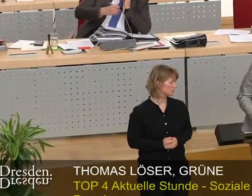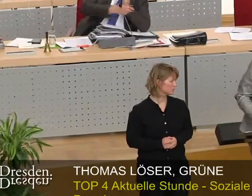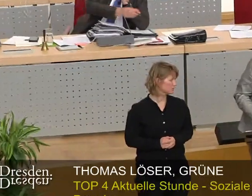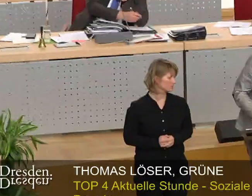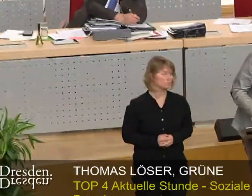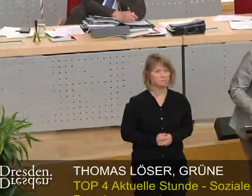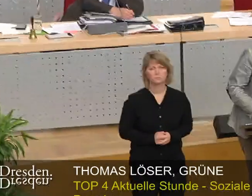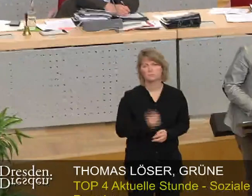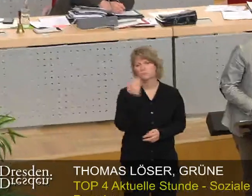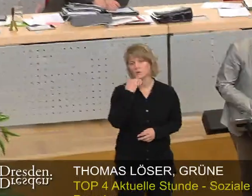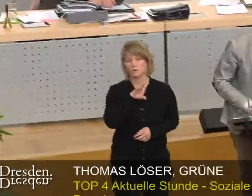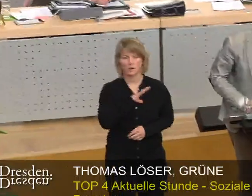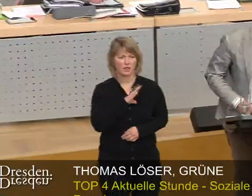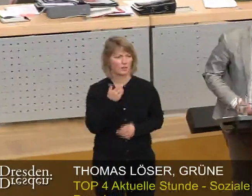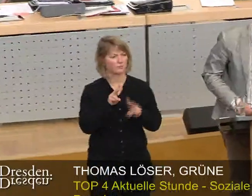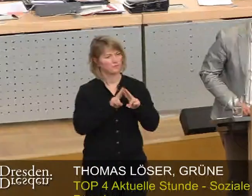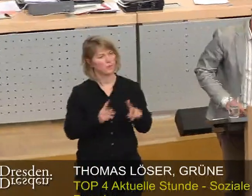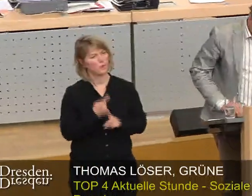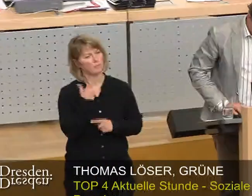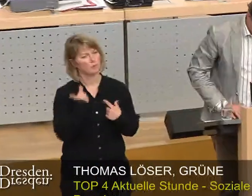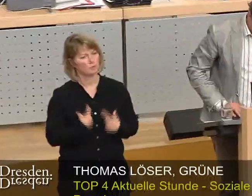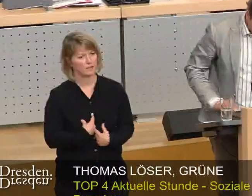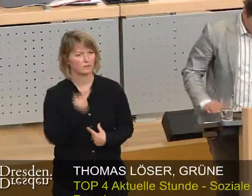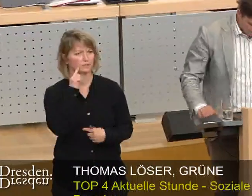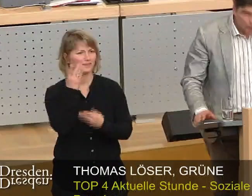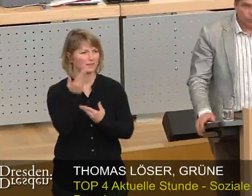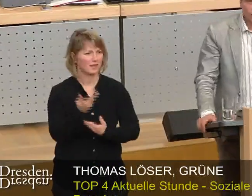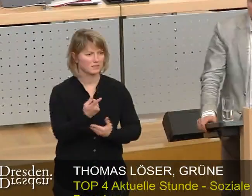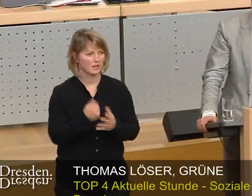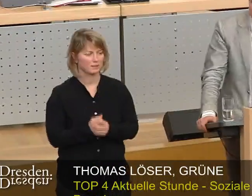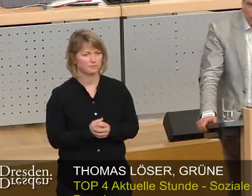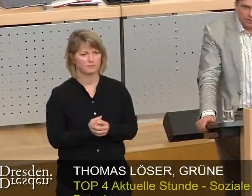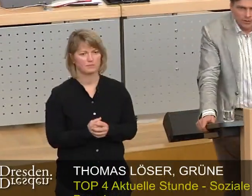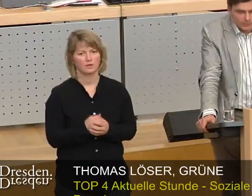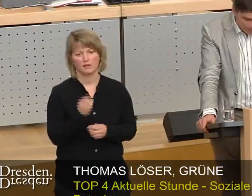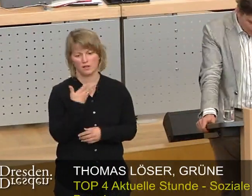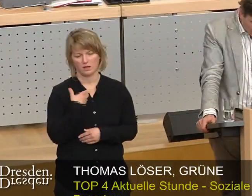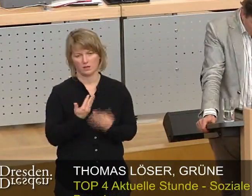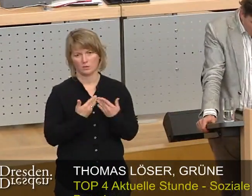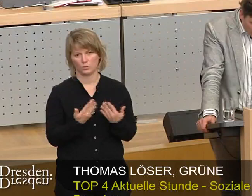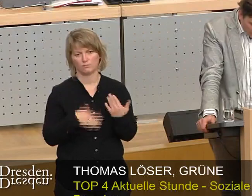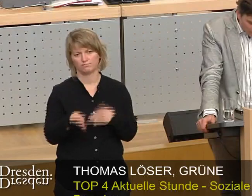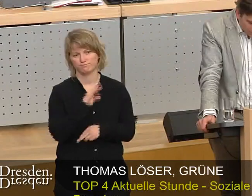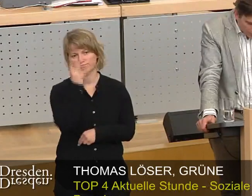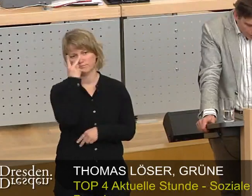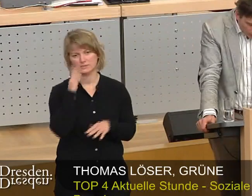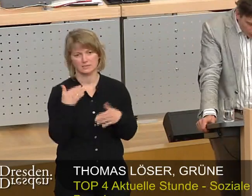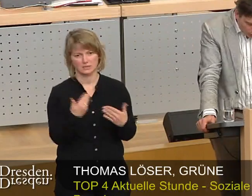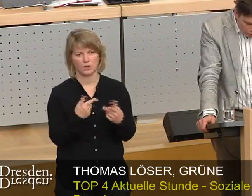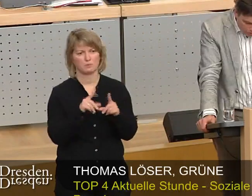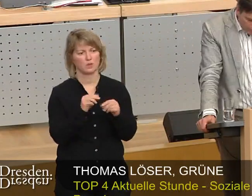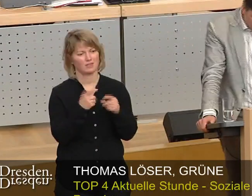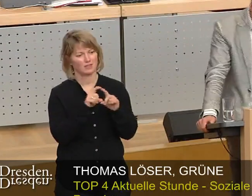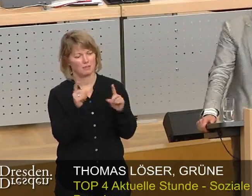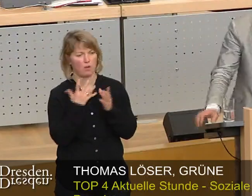Liebe Kollegen, sehr geehrter Herr Oberbürgermeister, liebe Gäste, für die Grünen in ihrem Selbstverständnis stehen wir für die Themen